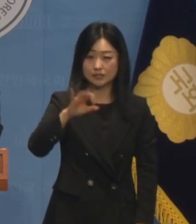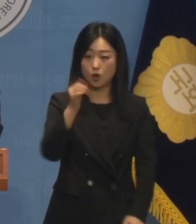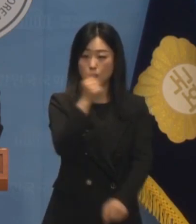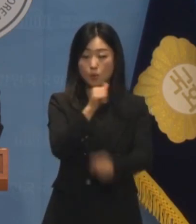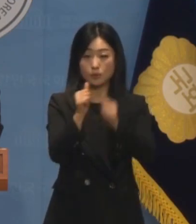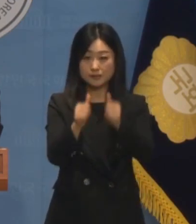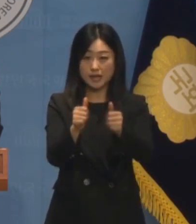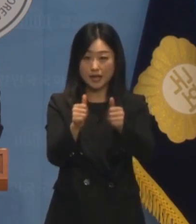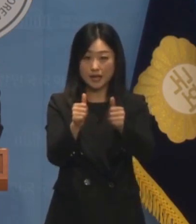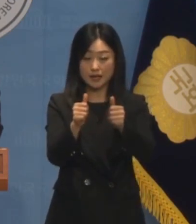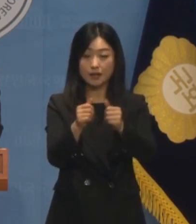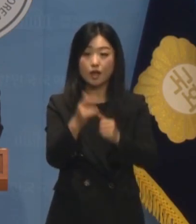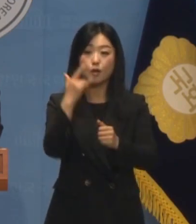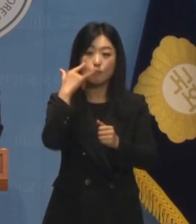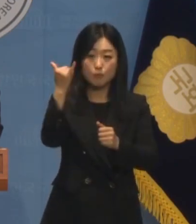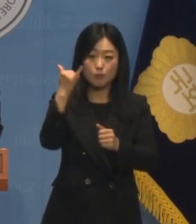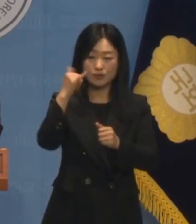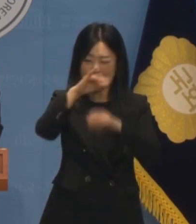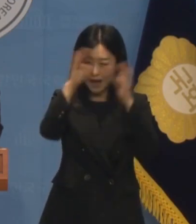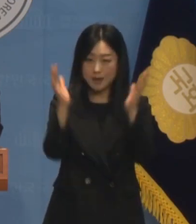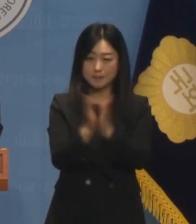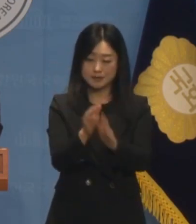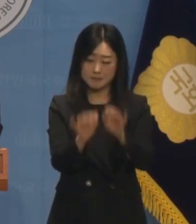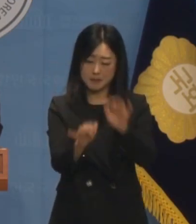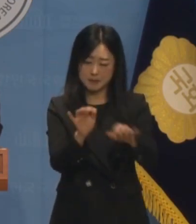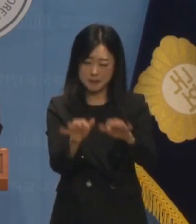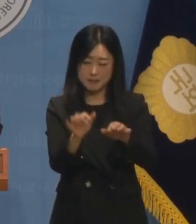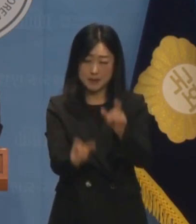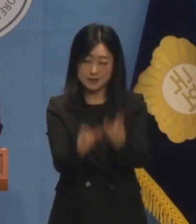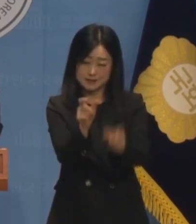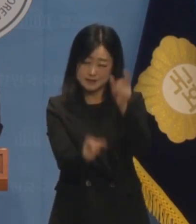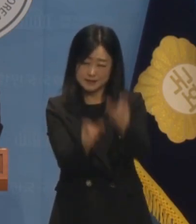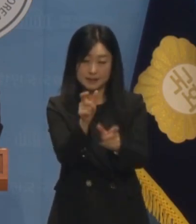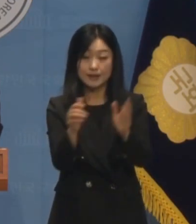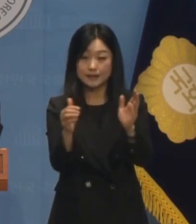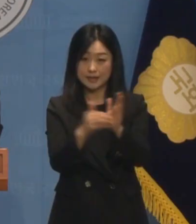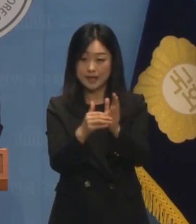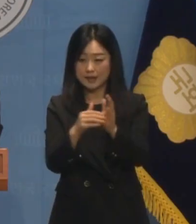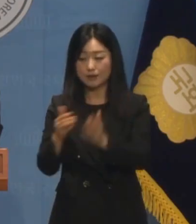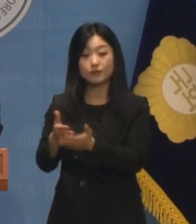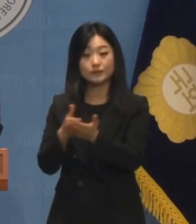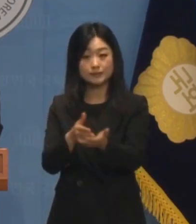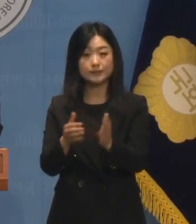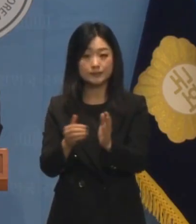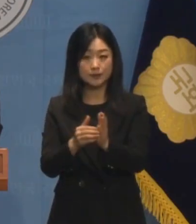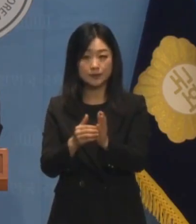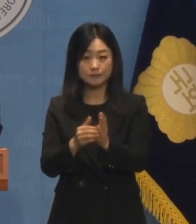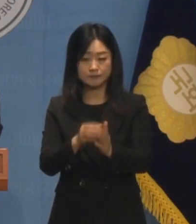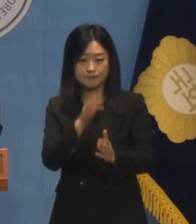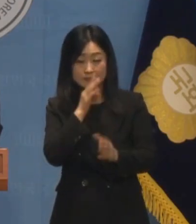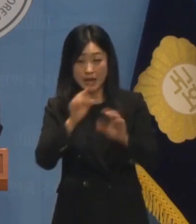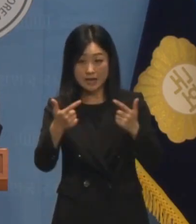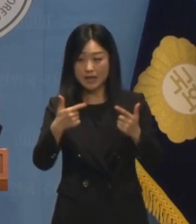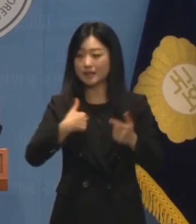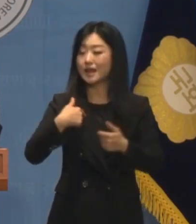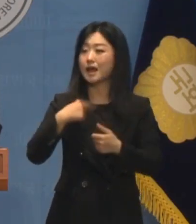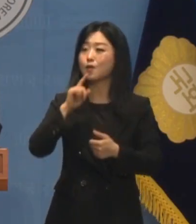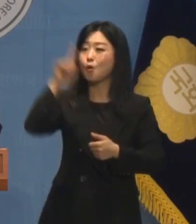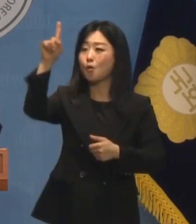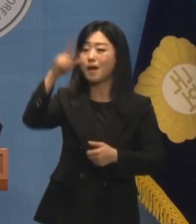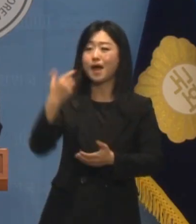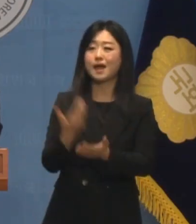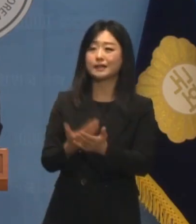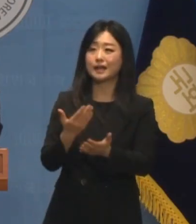가족 명의로 여론 조작을 했다고 주장합니다. 장해찬 전 최고위원은 사실이 아니면 나를 고발하라